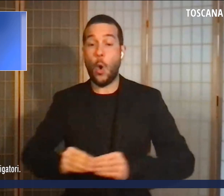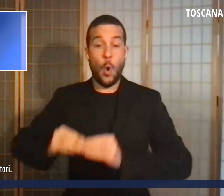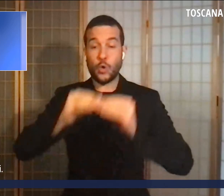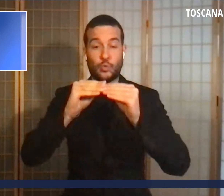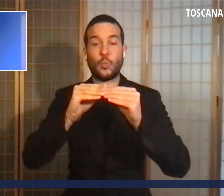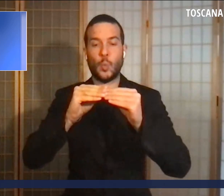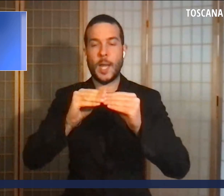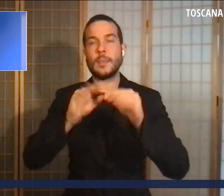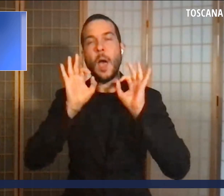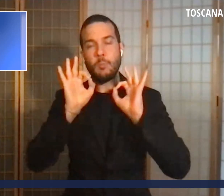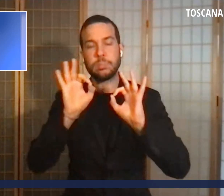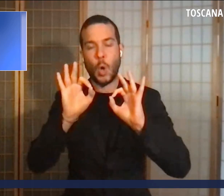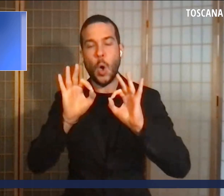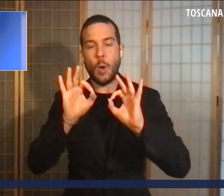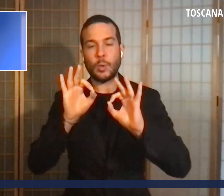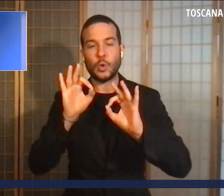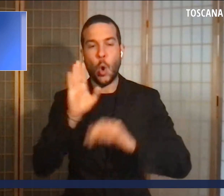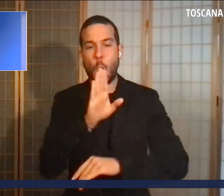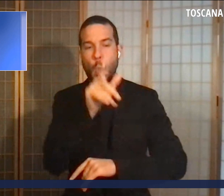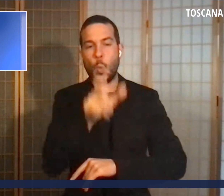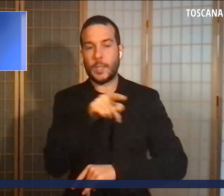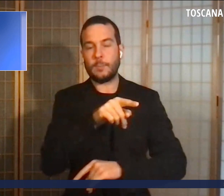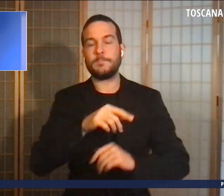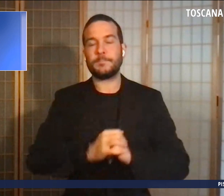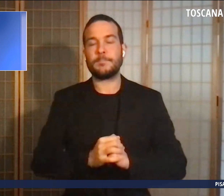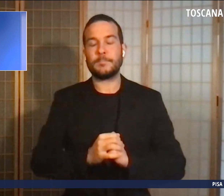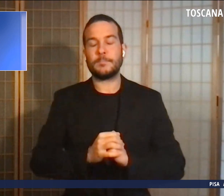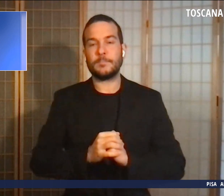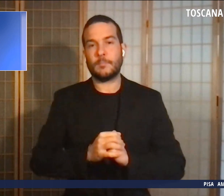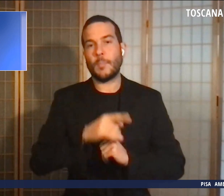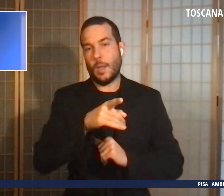dallo stesso studente come da lui ammesso.